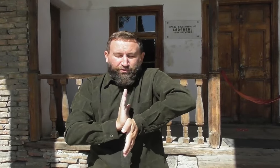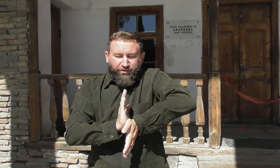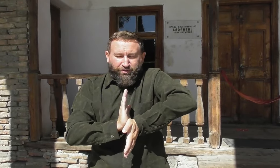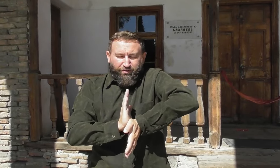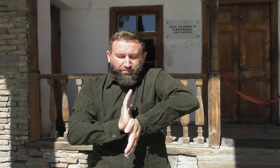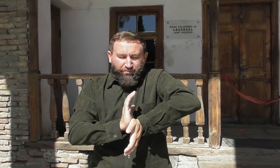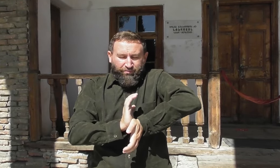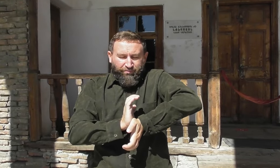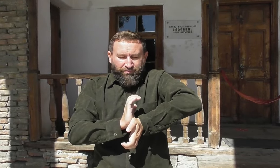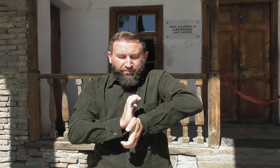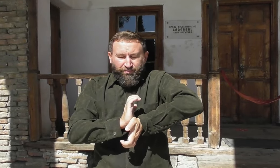ощущением,